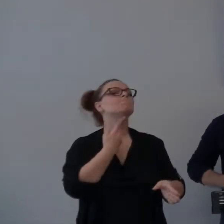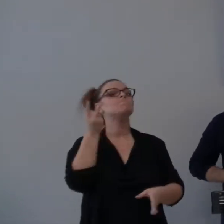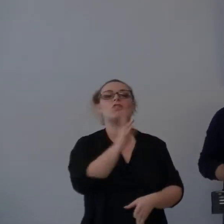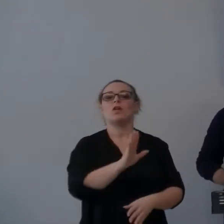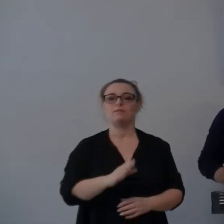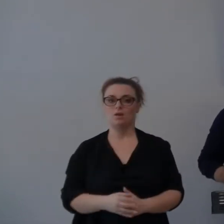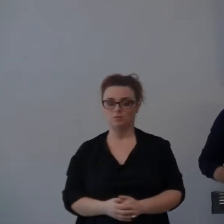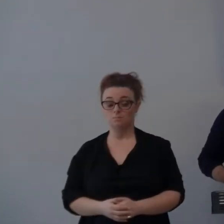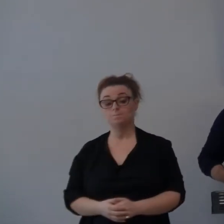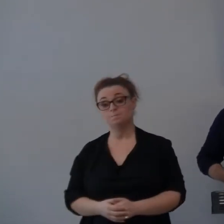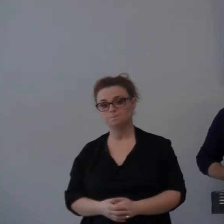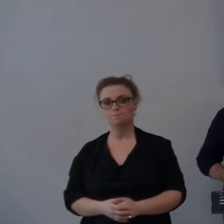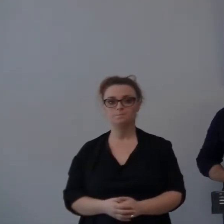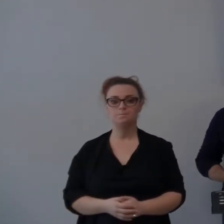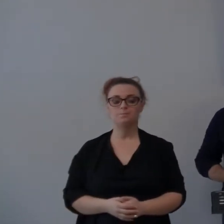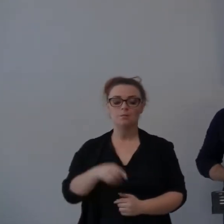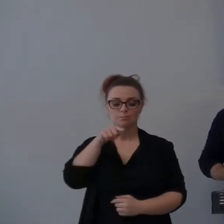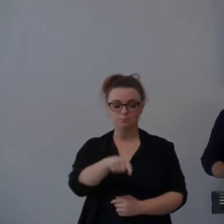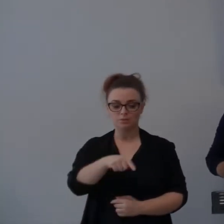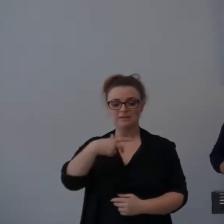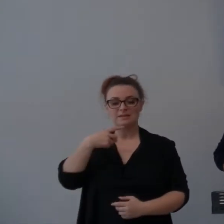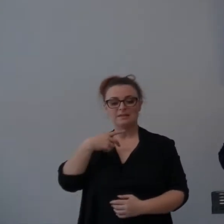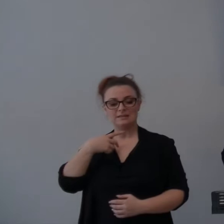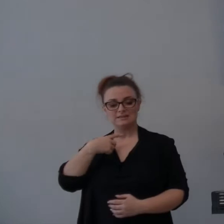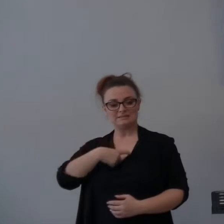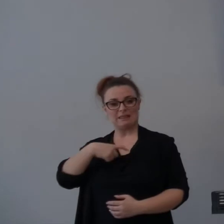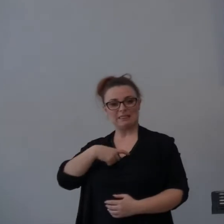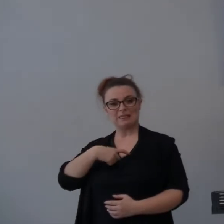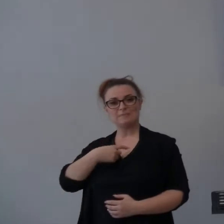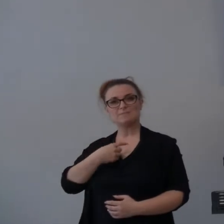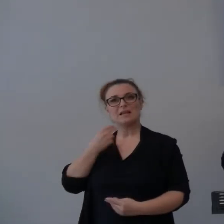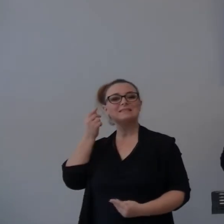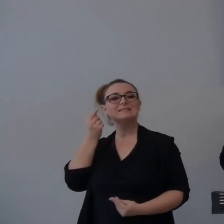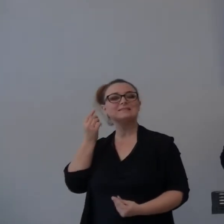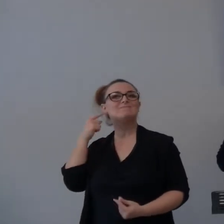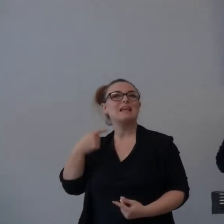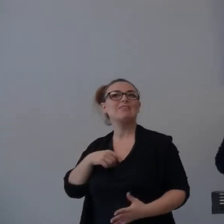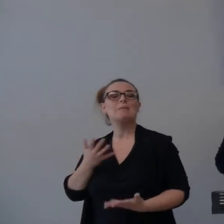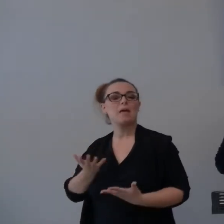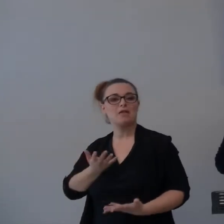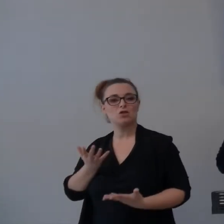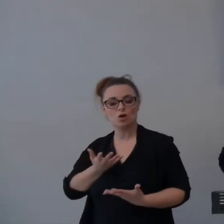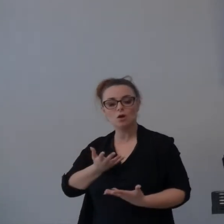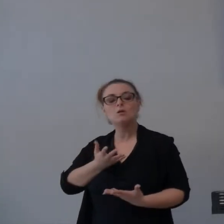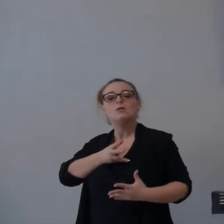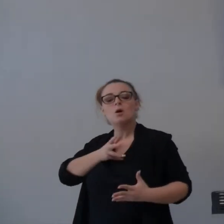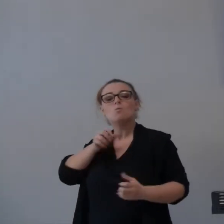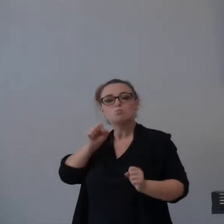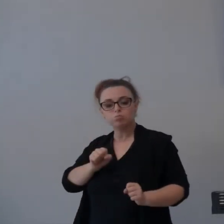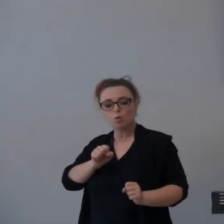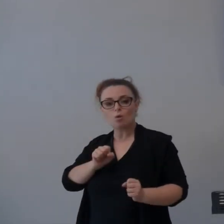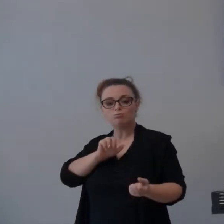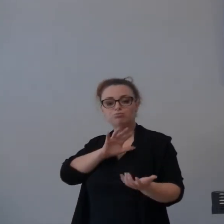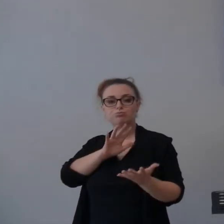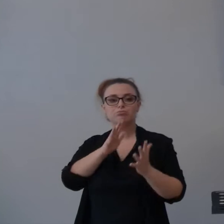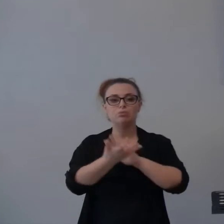sentimento ma può trasformarsi in azione di percussioni con conseguenze violente, con questo atto